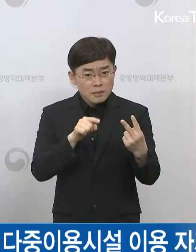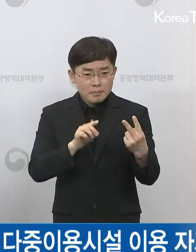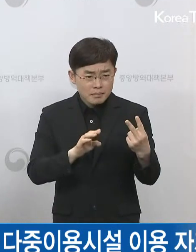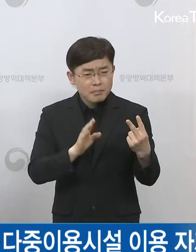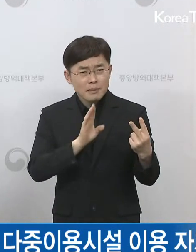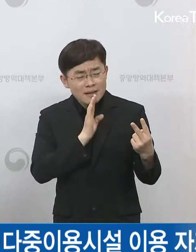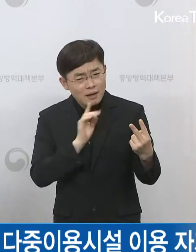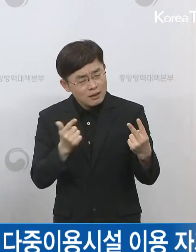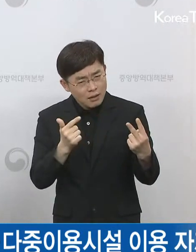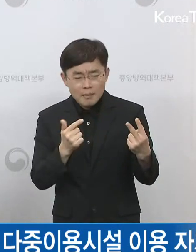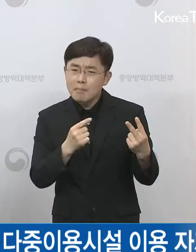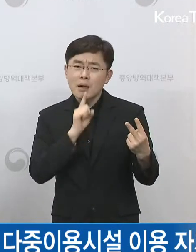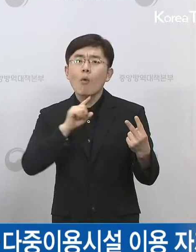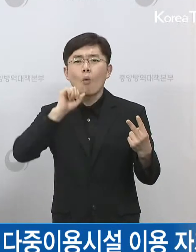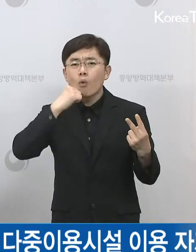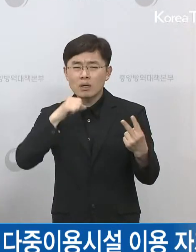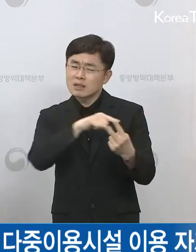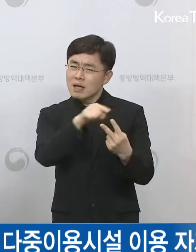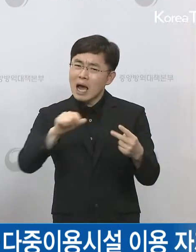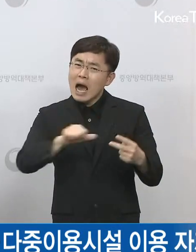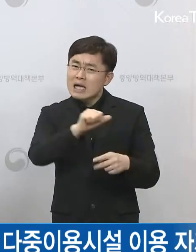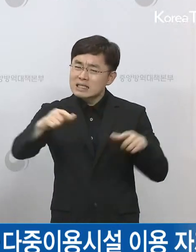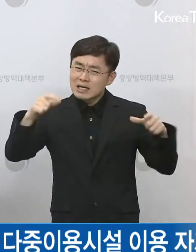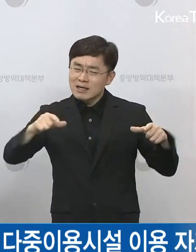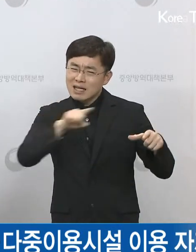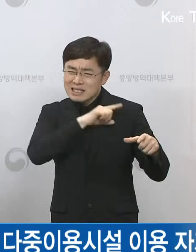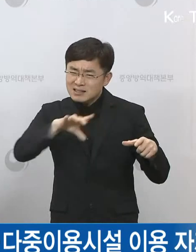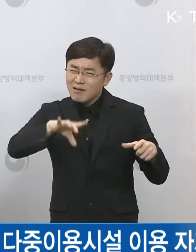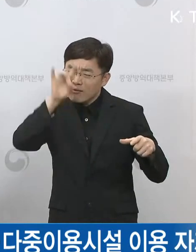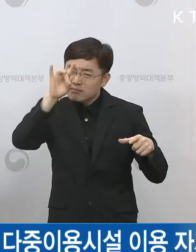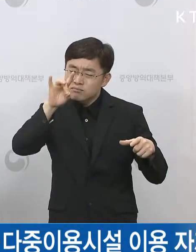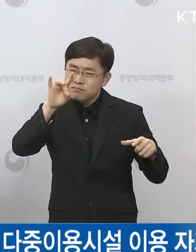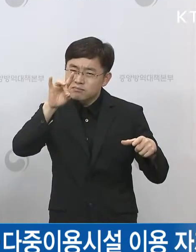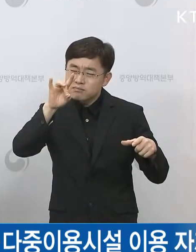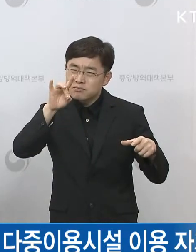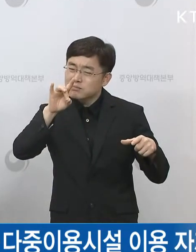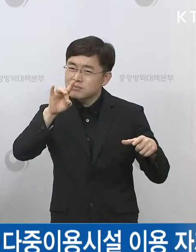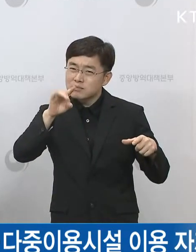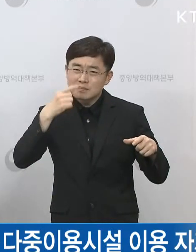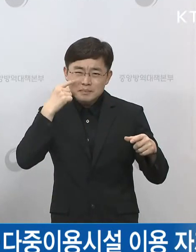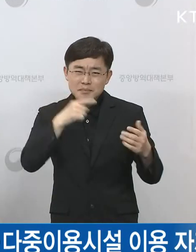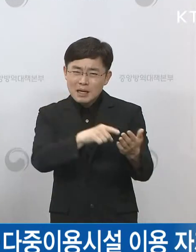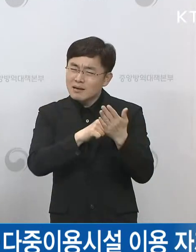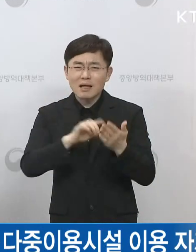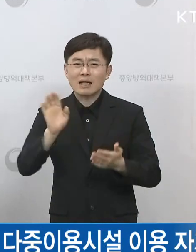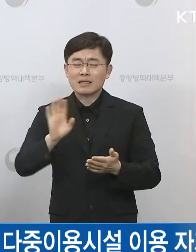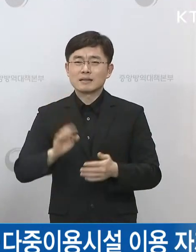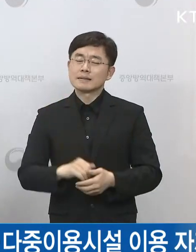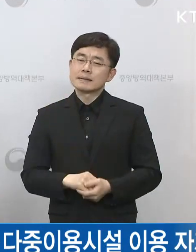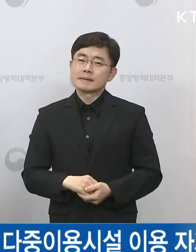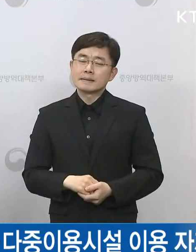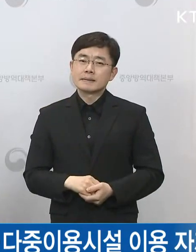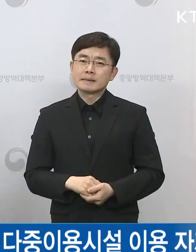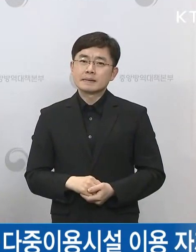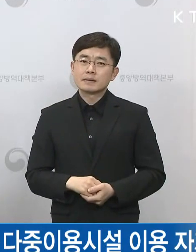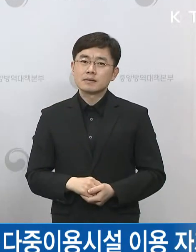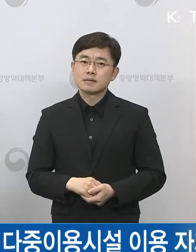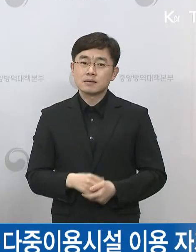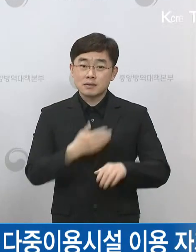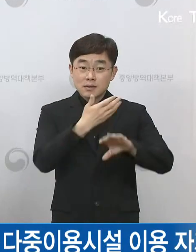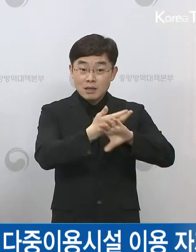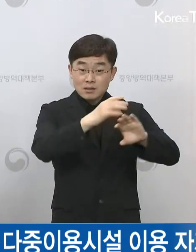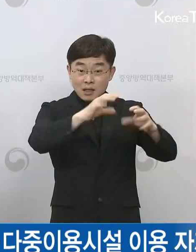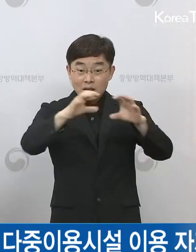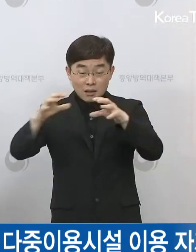때문에 최초의 사례라고 그렇게 의미를 두는 것은 부적절할 것 같습니다. 아마 대부분의 국가들이